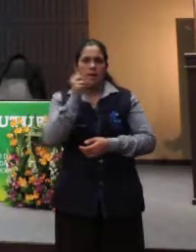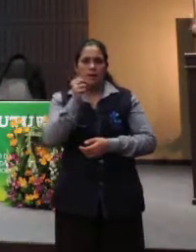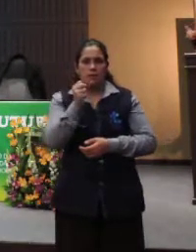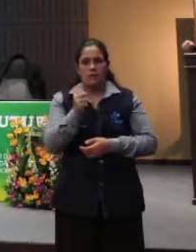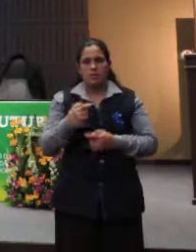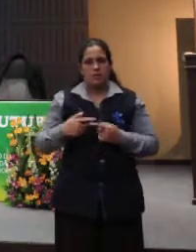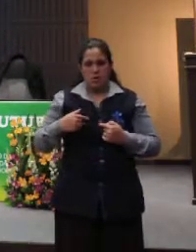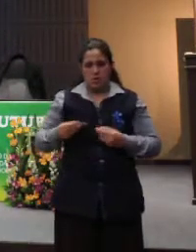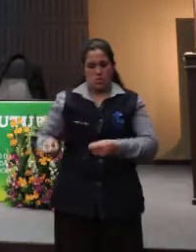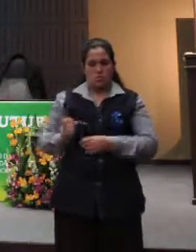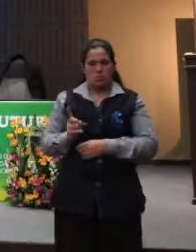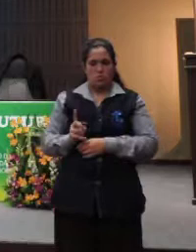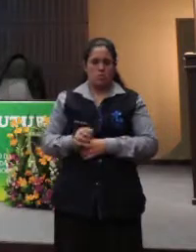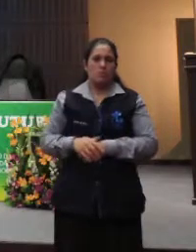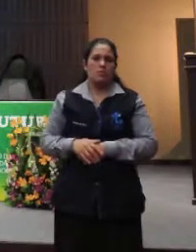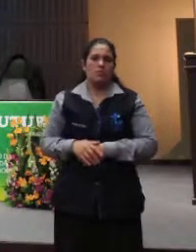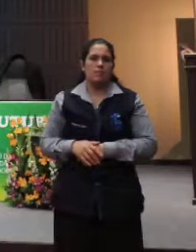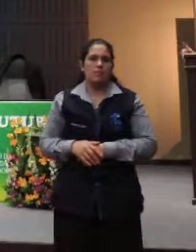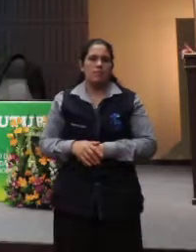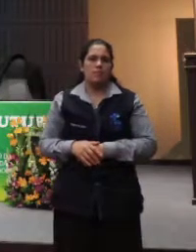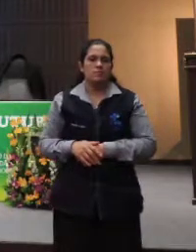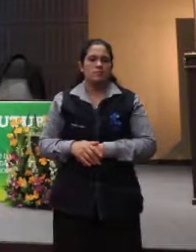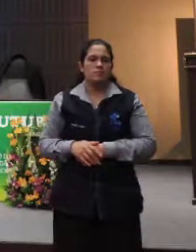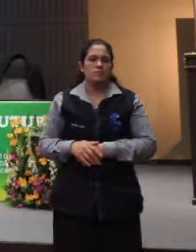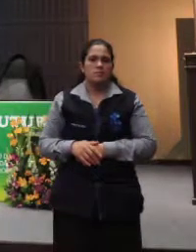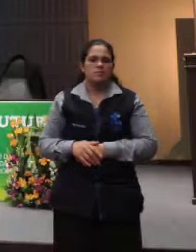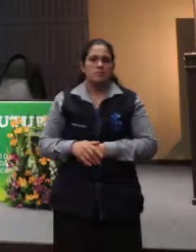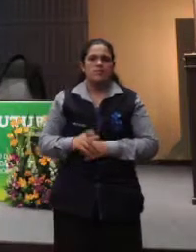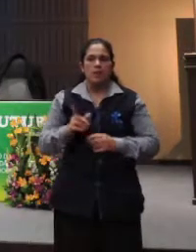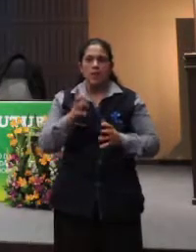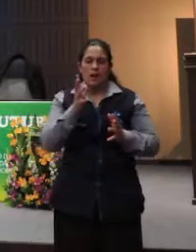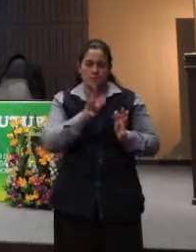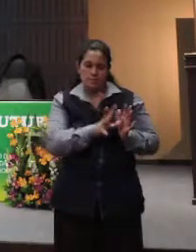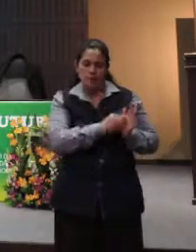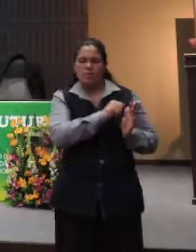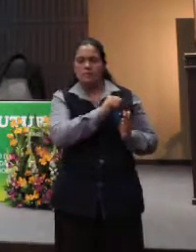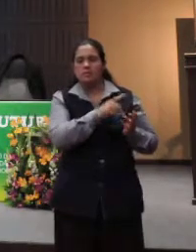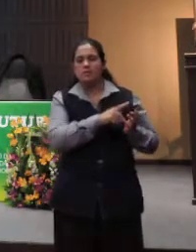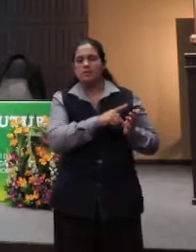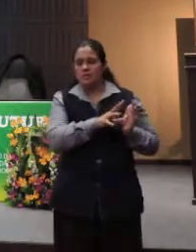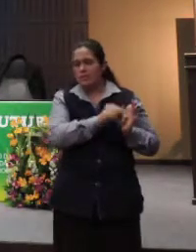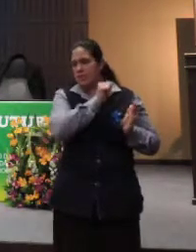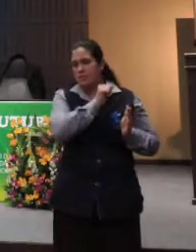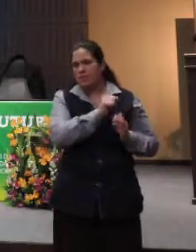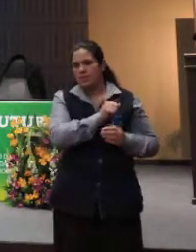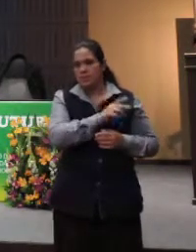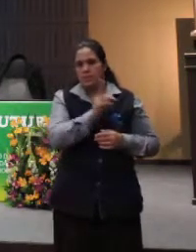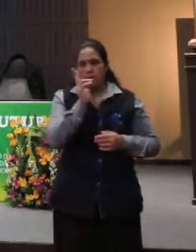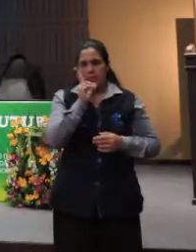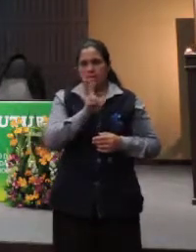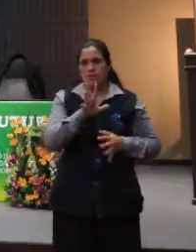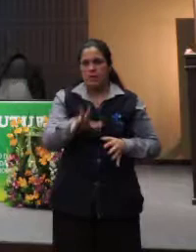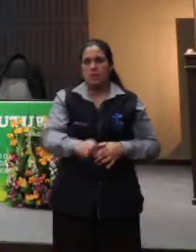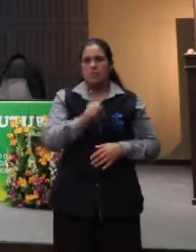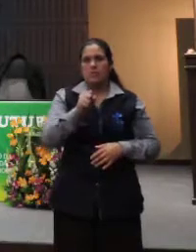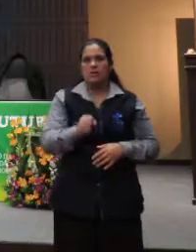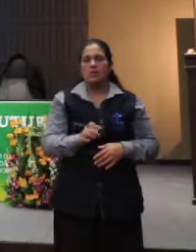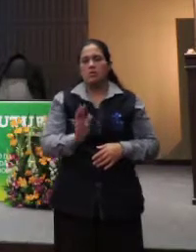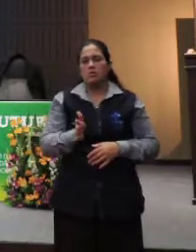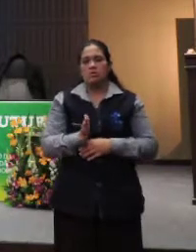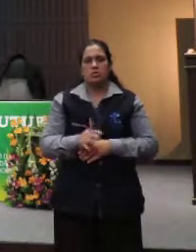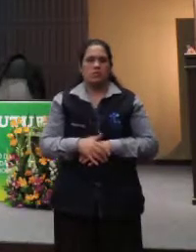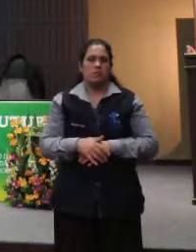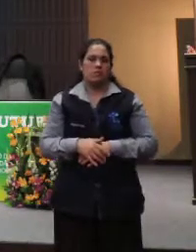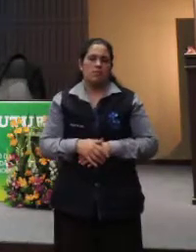gente, porque ela não entrega. É uma ladrazinha. Ela passa, quando você vê, fala, ah, é só uma...